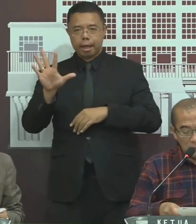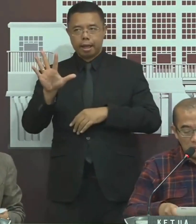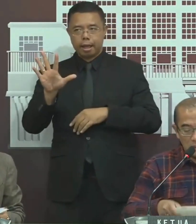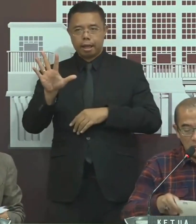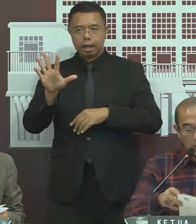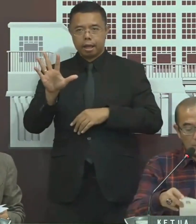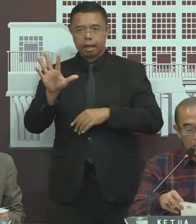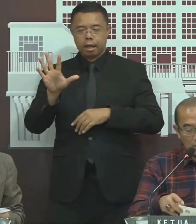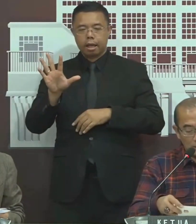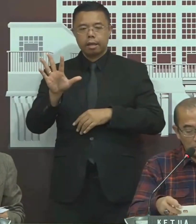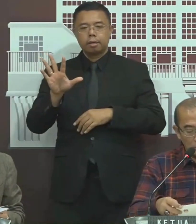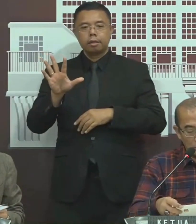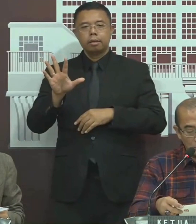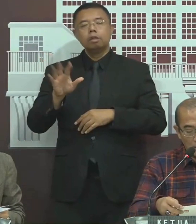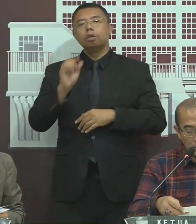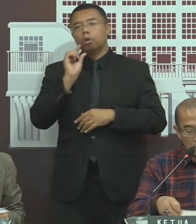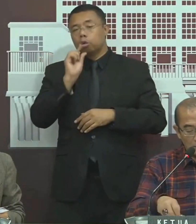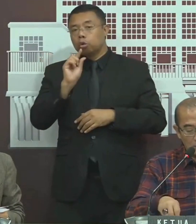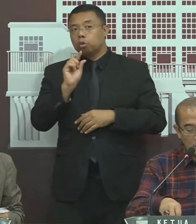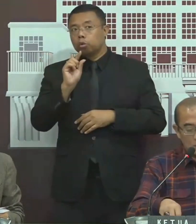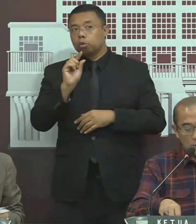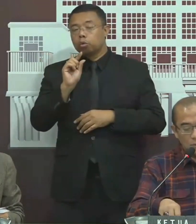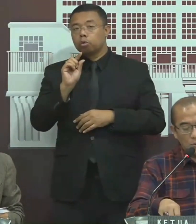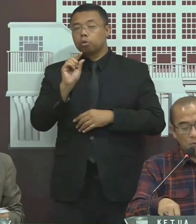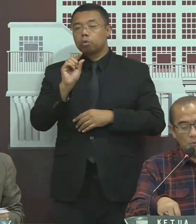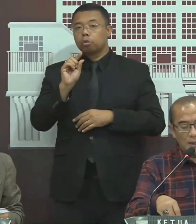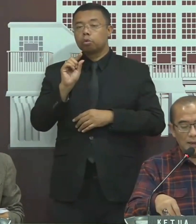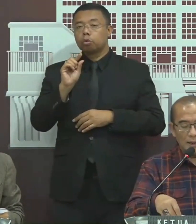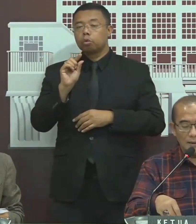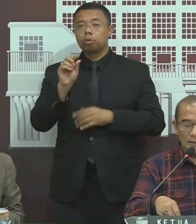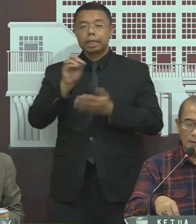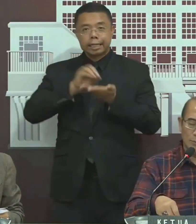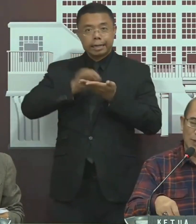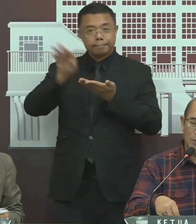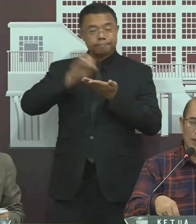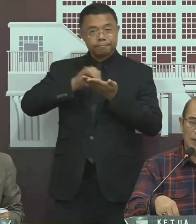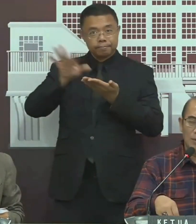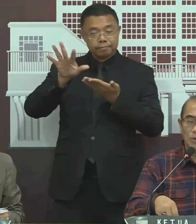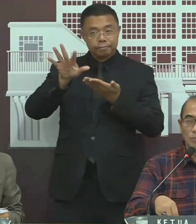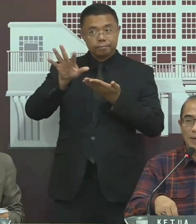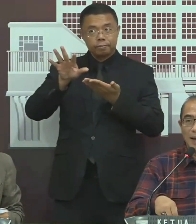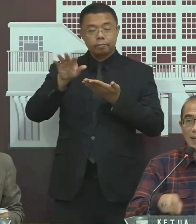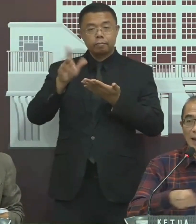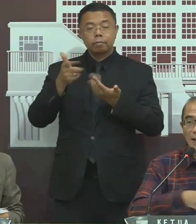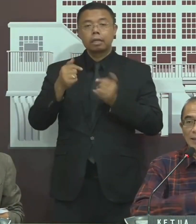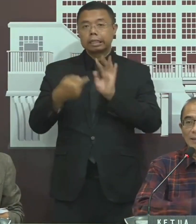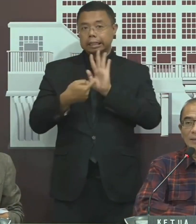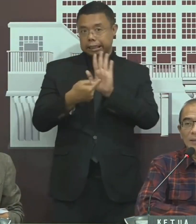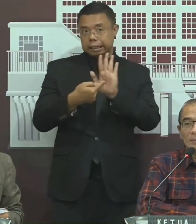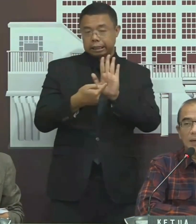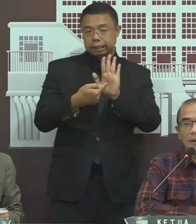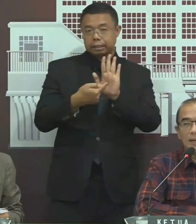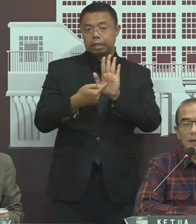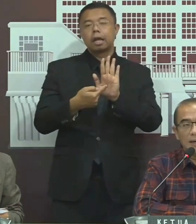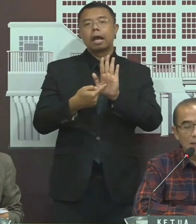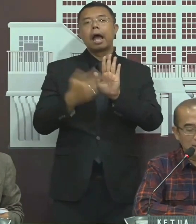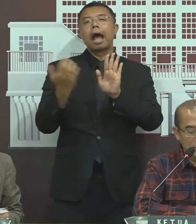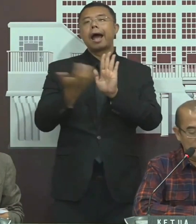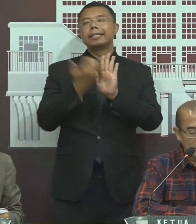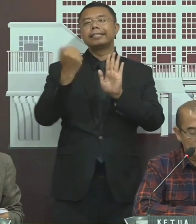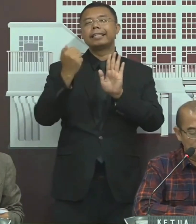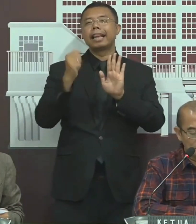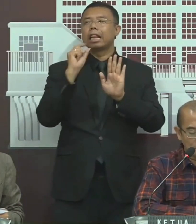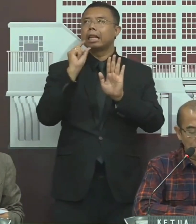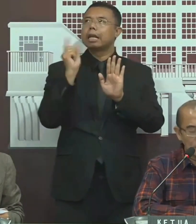apa namanya, untuk unggah, untuk unggah, bukan unggah, untuk penayangan ya Penayangan